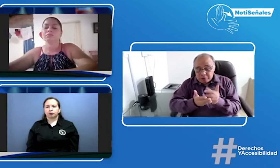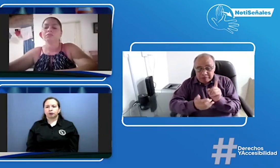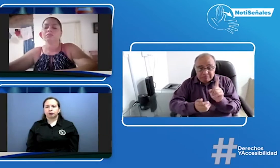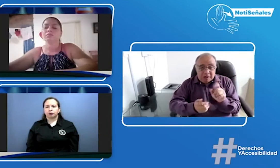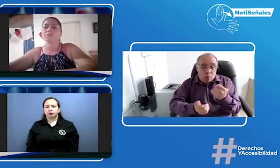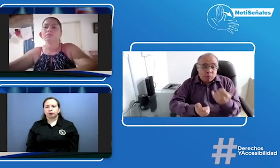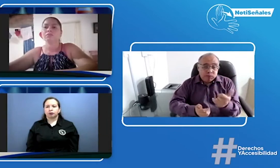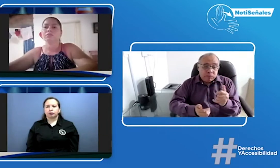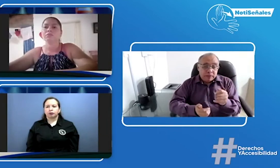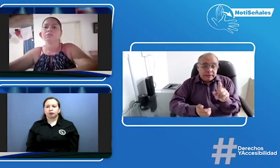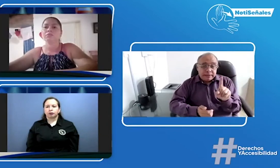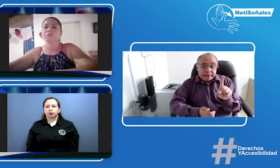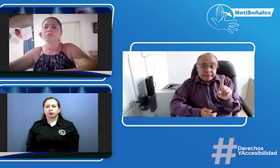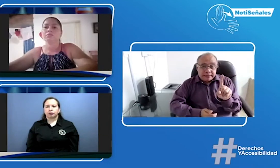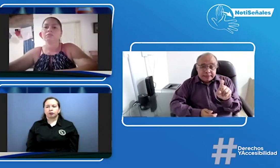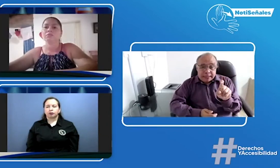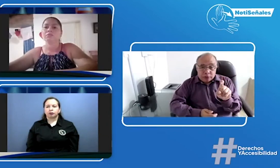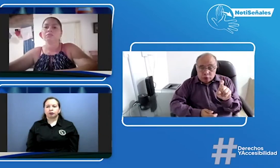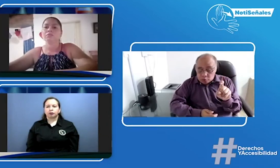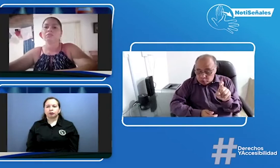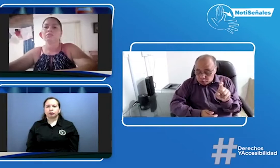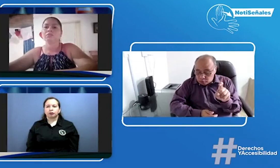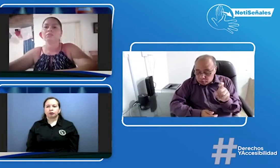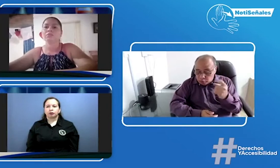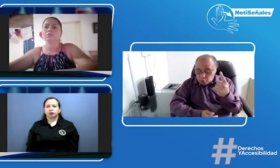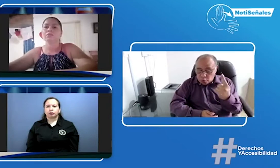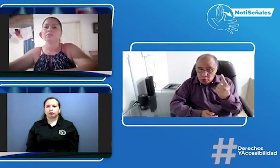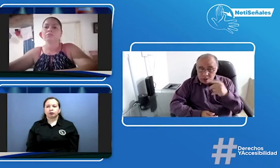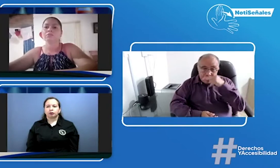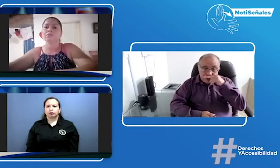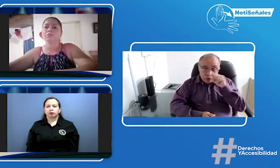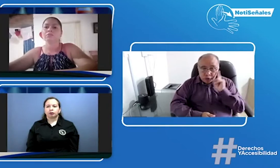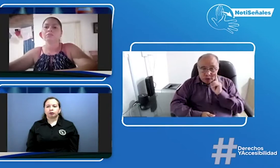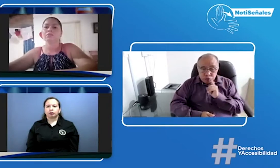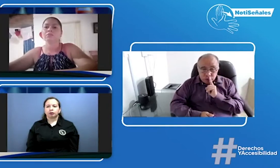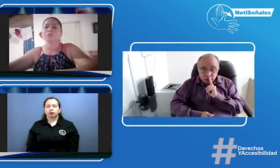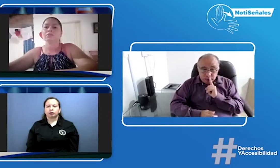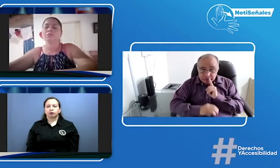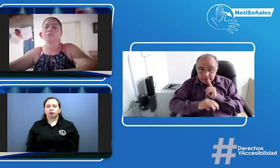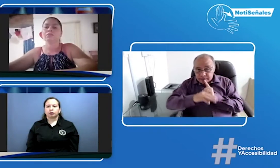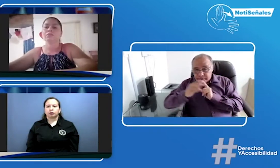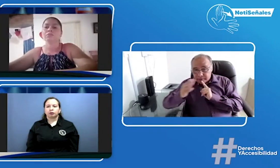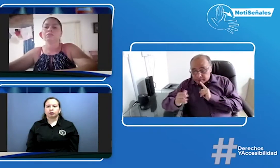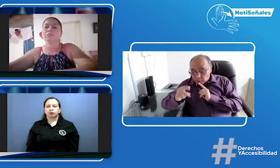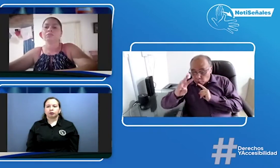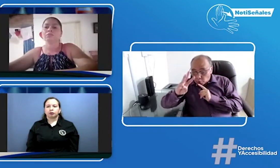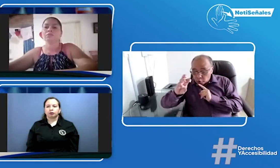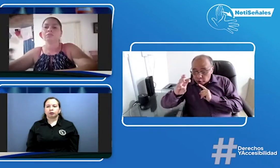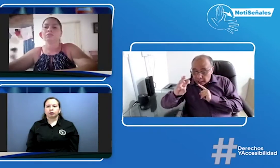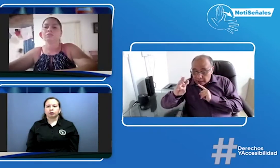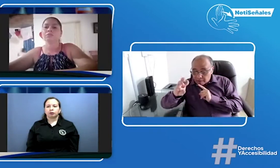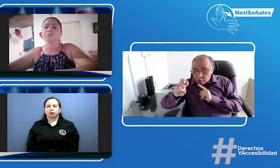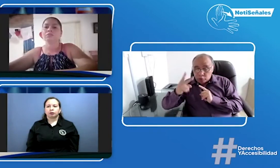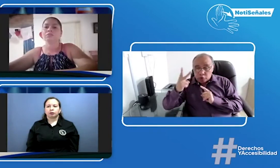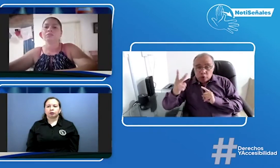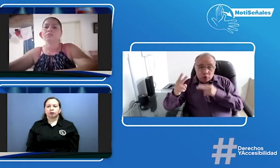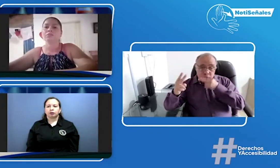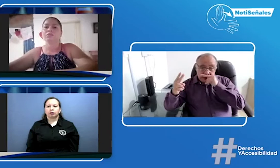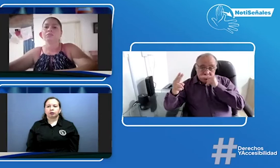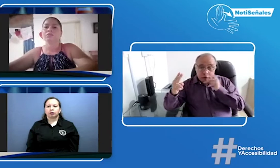cuente con el intérprete digamos que si va para sexto hay un niño sordo y en octavo